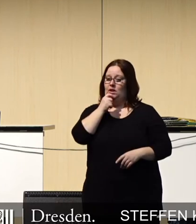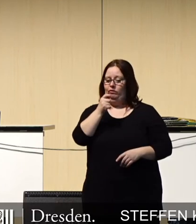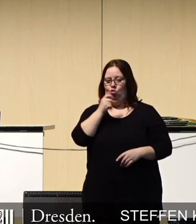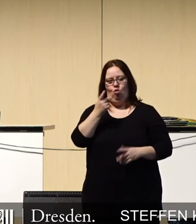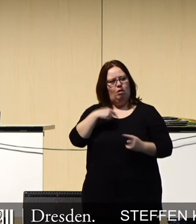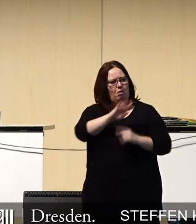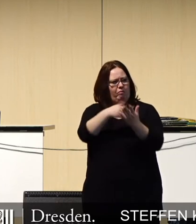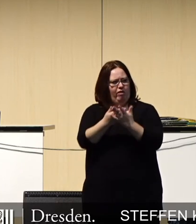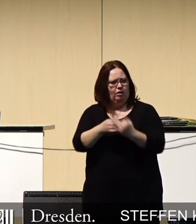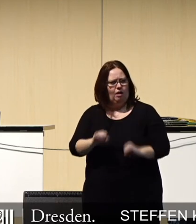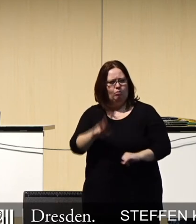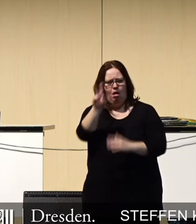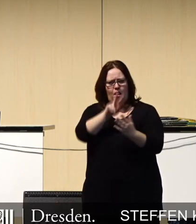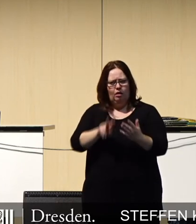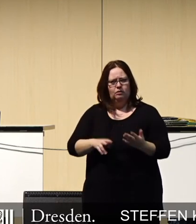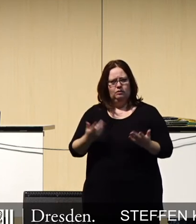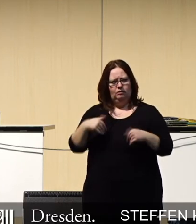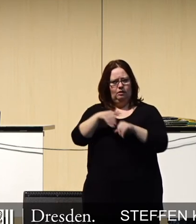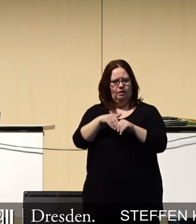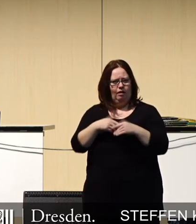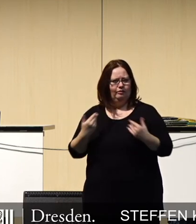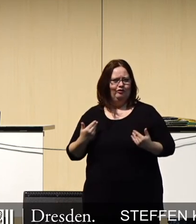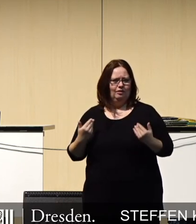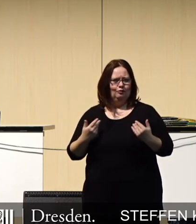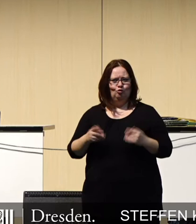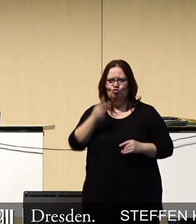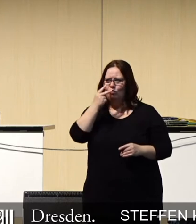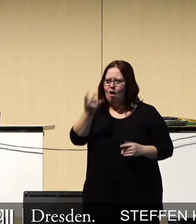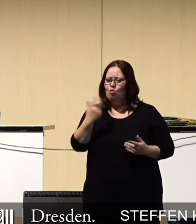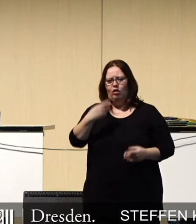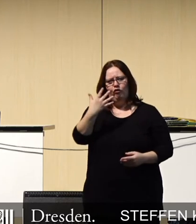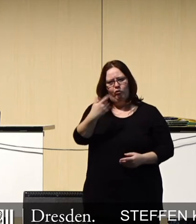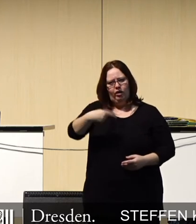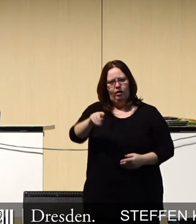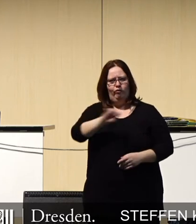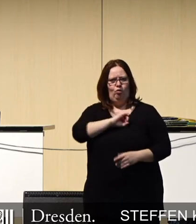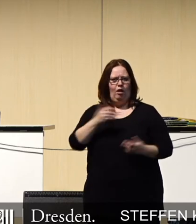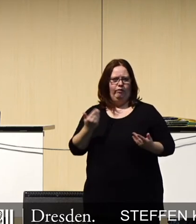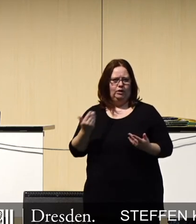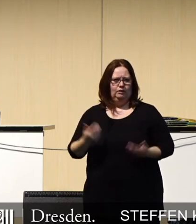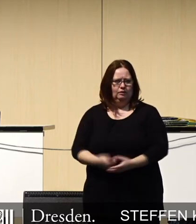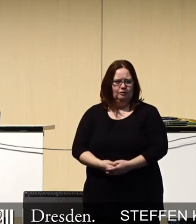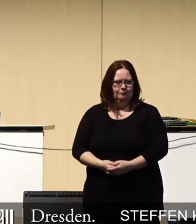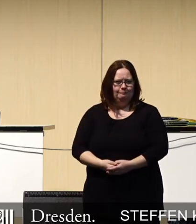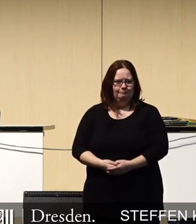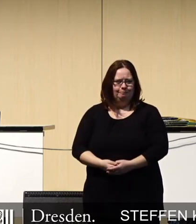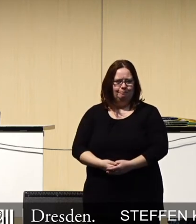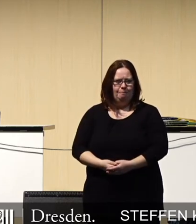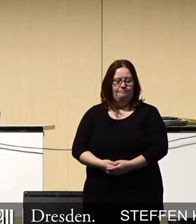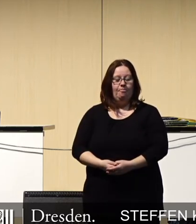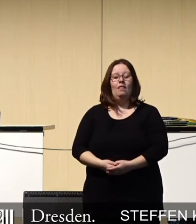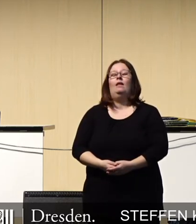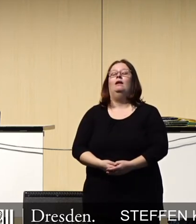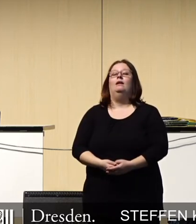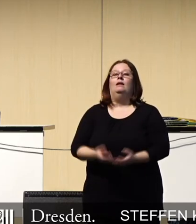denke ich, jedem empfohlen, einfach mal zu lesen und zu schauen, was 5G uns bieten wird. Auf der